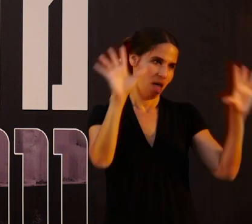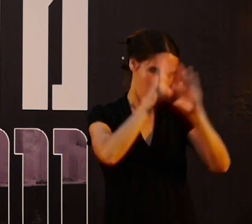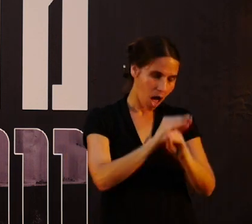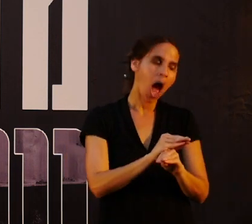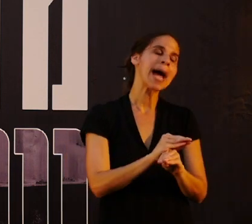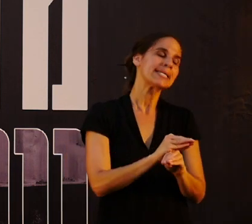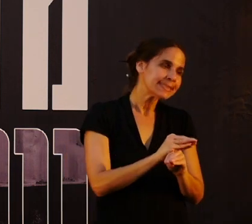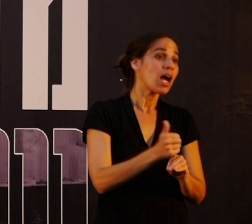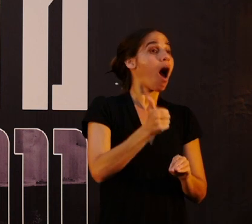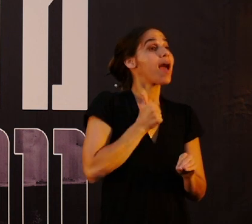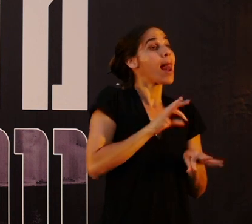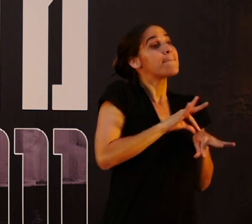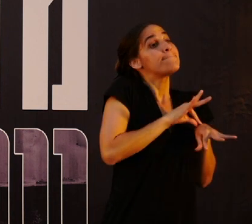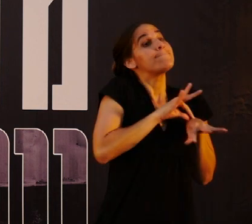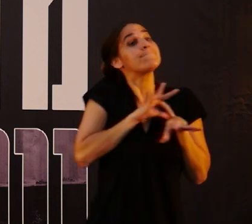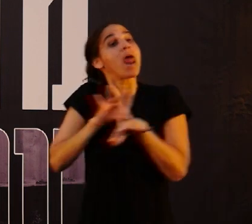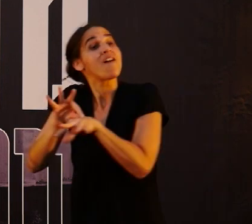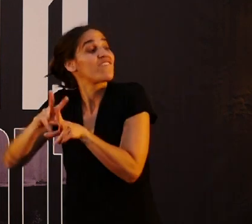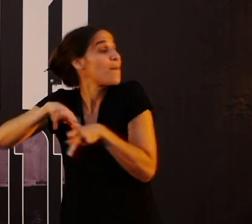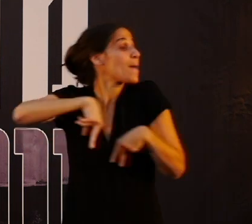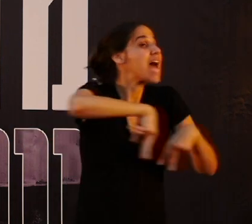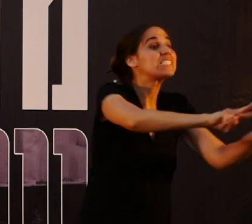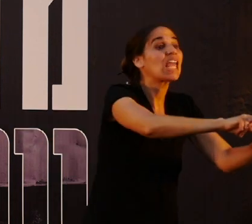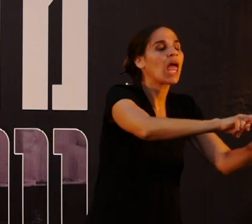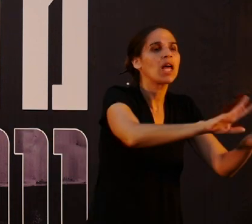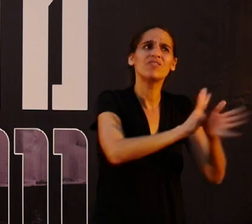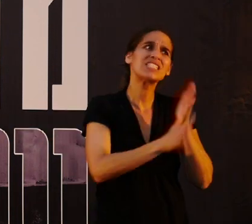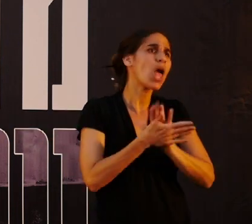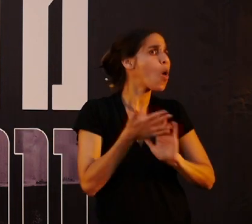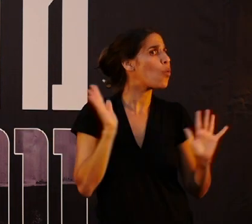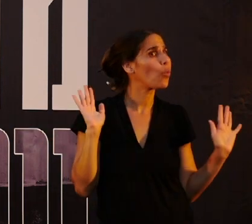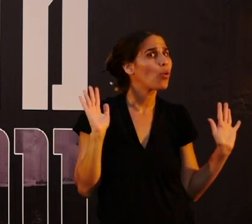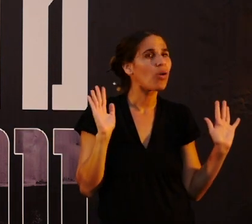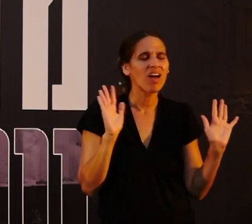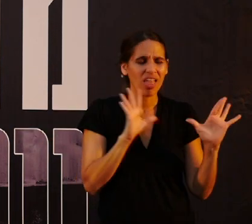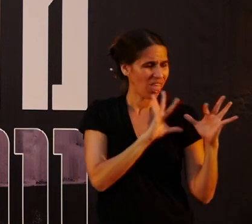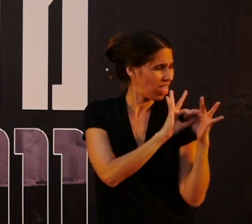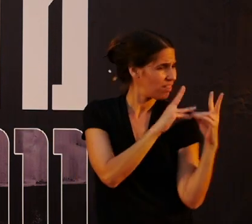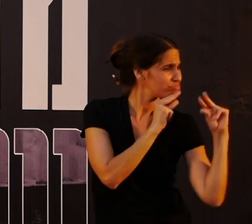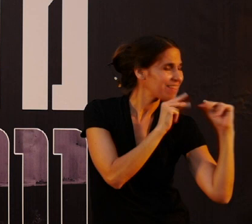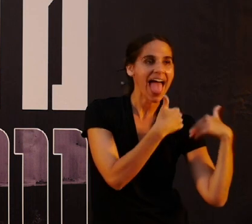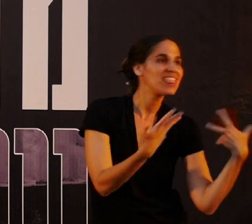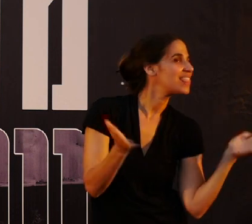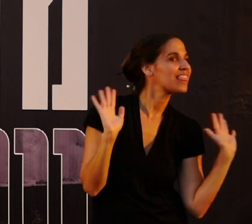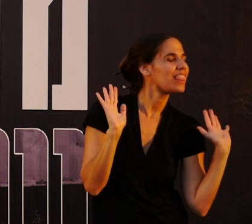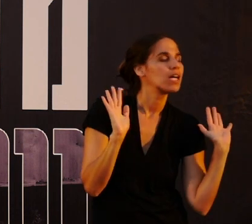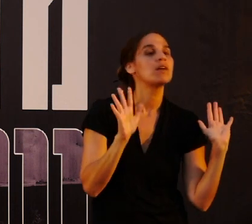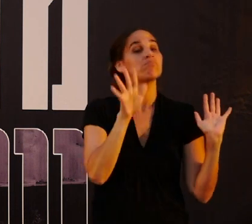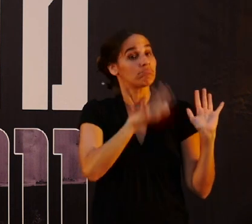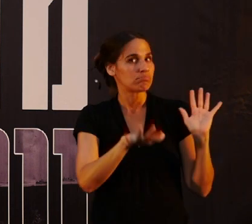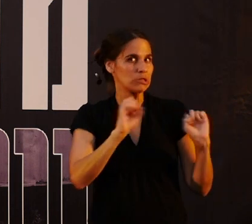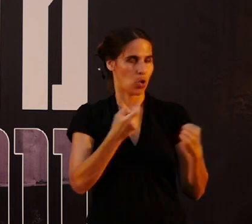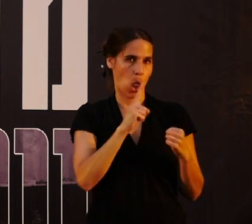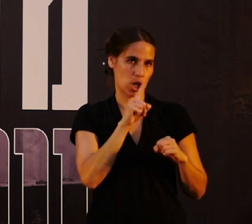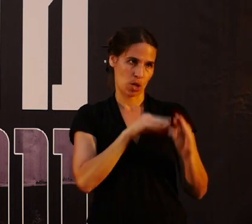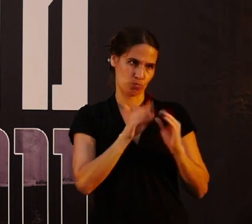אז חייל מלווה וחייל מחזיר את בן המשפחה. וזהו, אפס אינטראקציה. גם השתדלנו לא